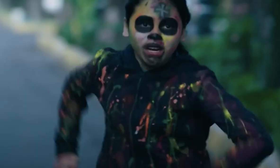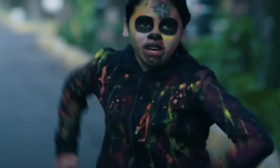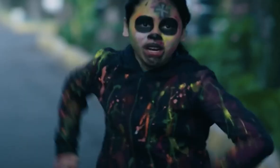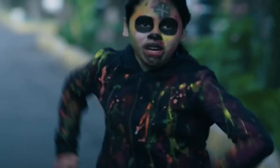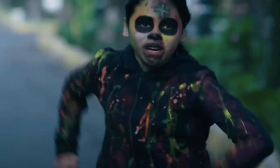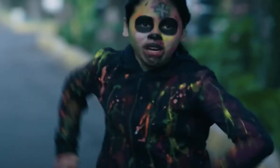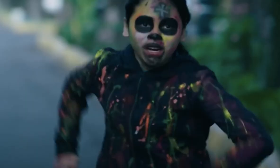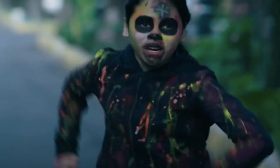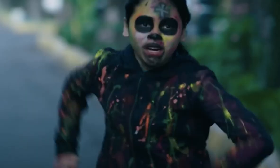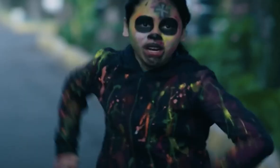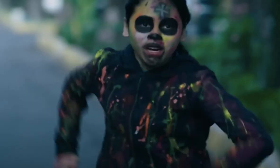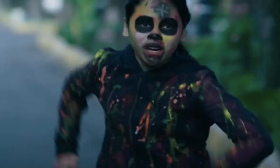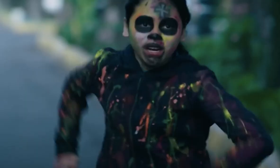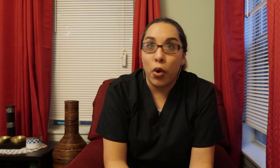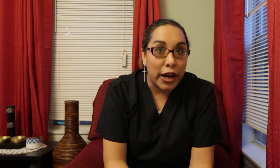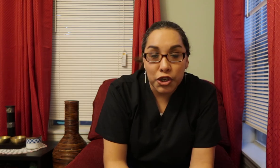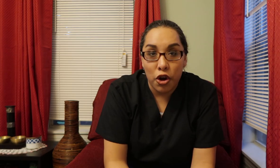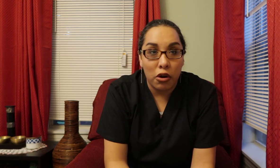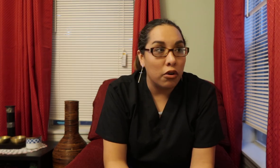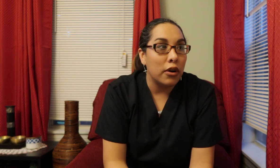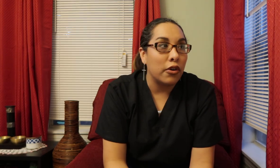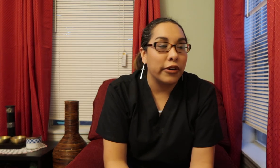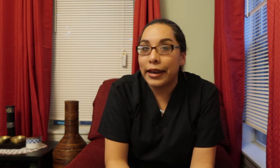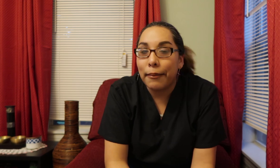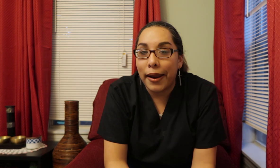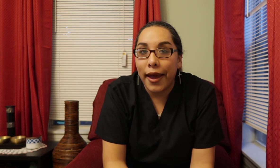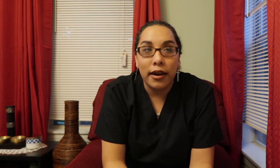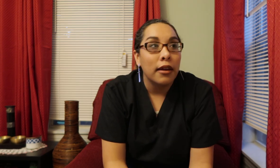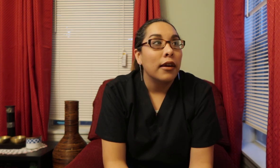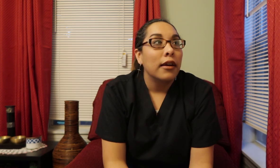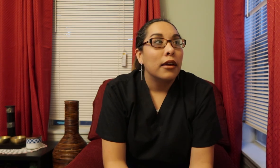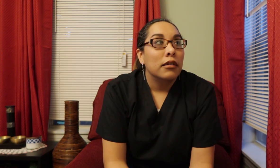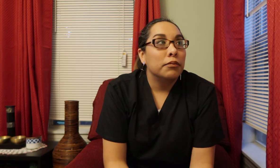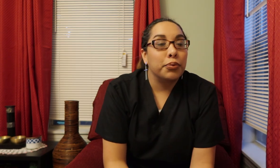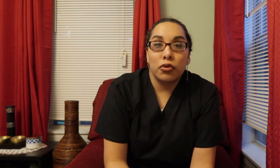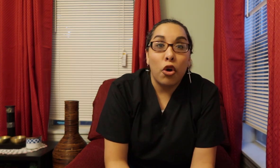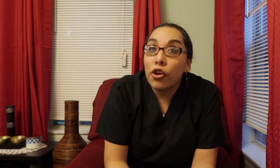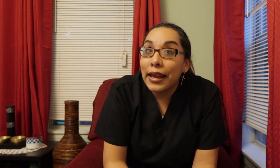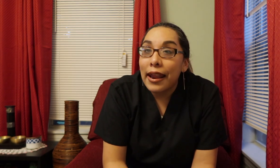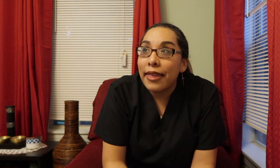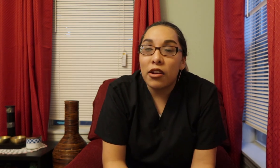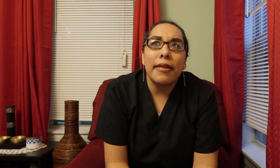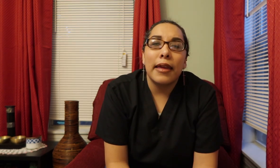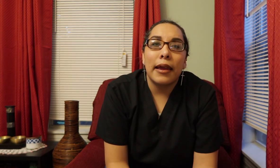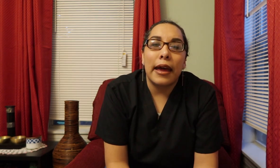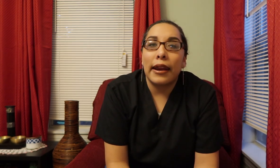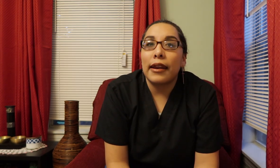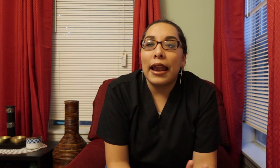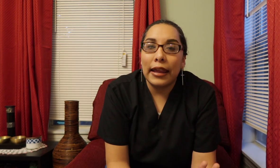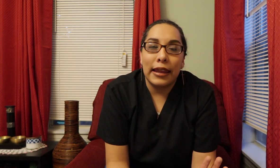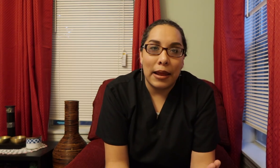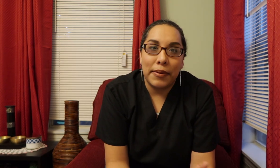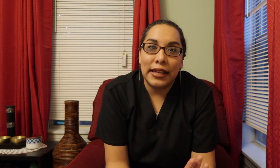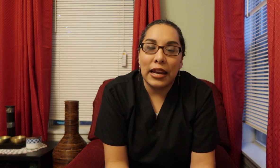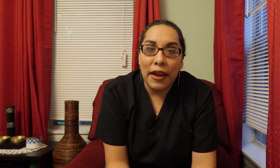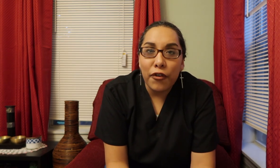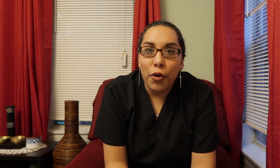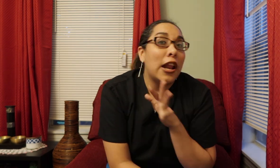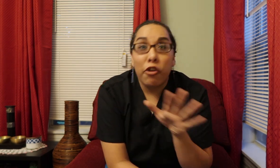México Ya no sabe Where to go Con quién hablar Pues no conoce a nadie De agarrar a alguien Que le preste el teléfono El